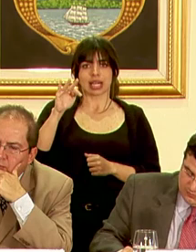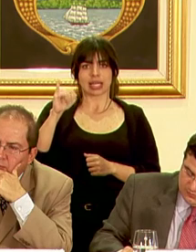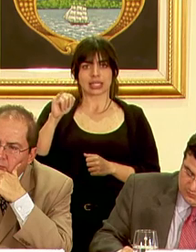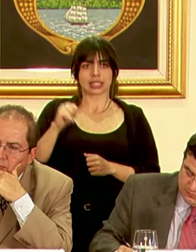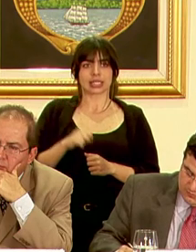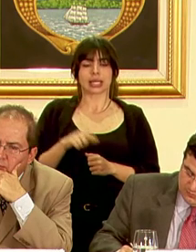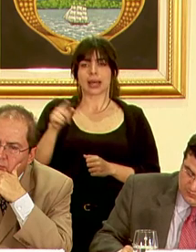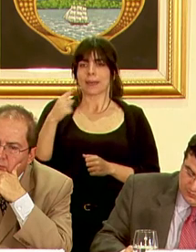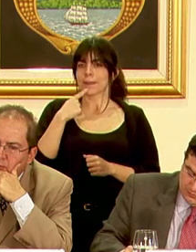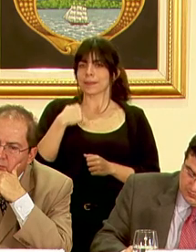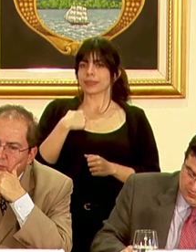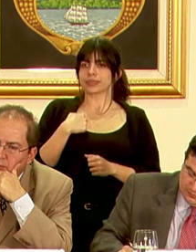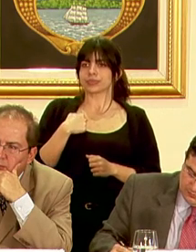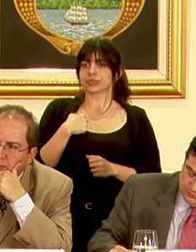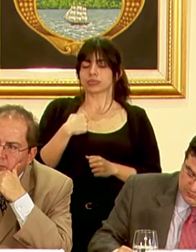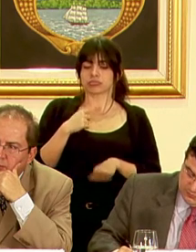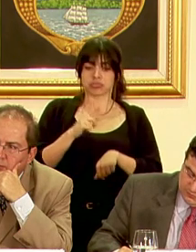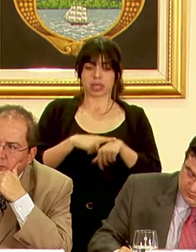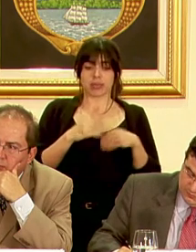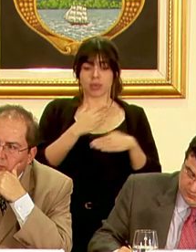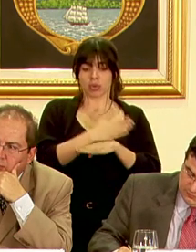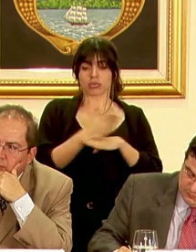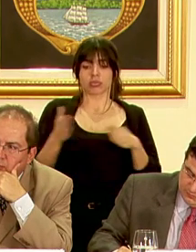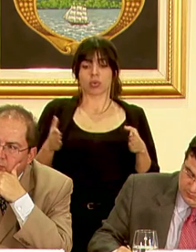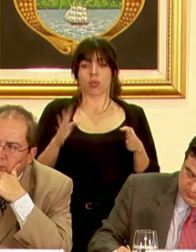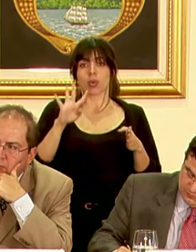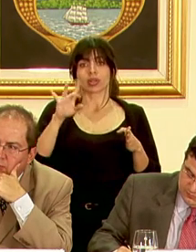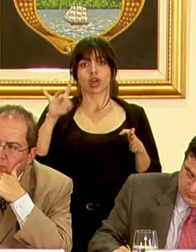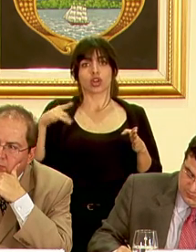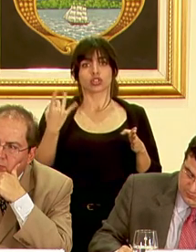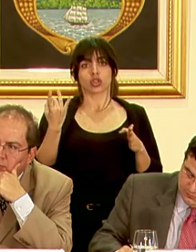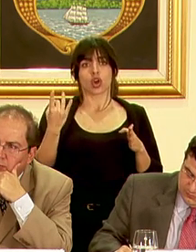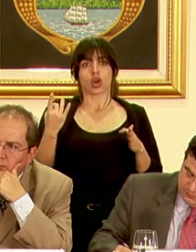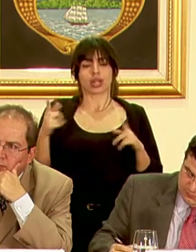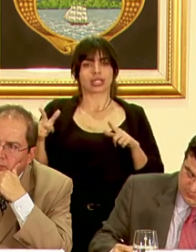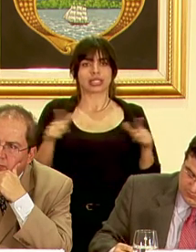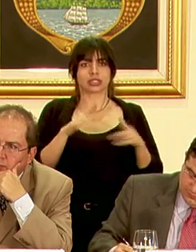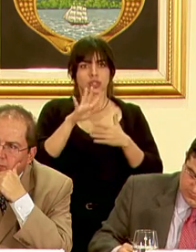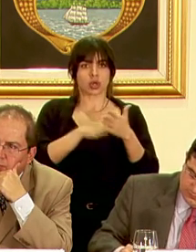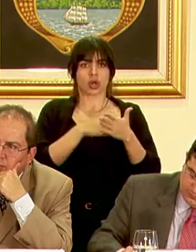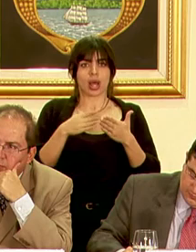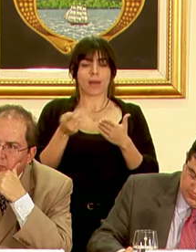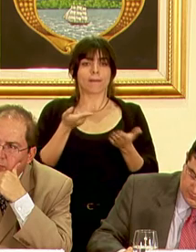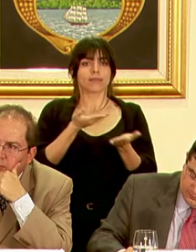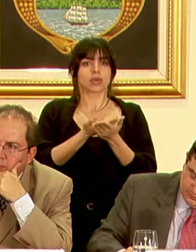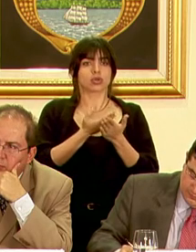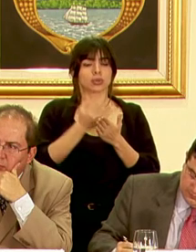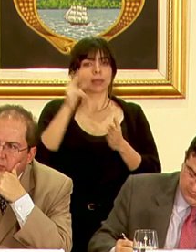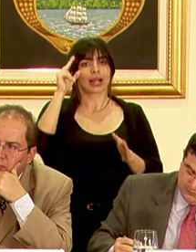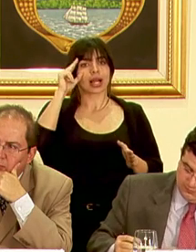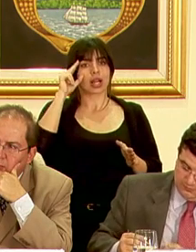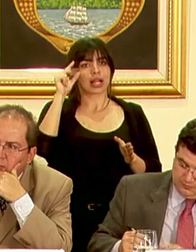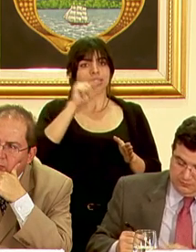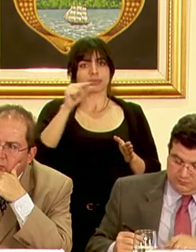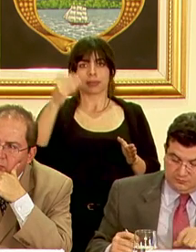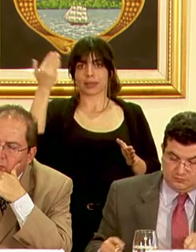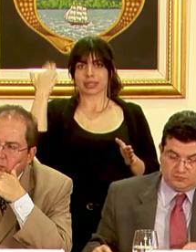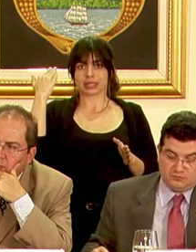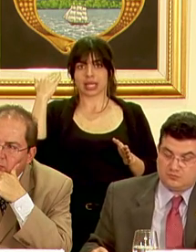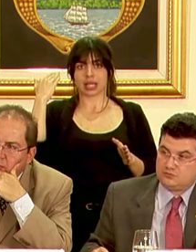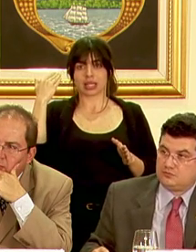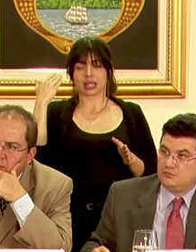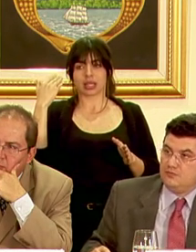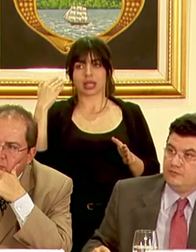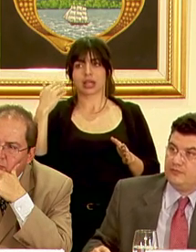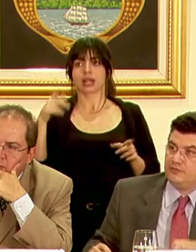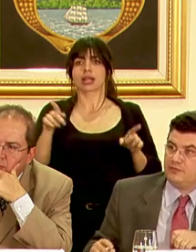y me decía que con un plazo de 48 horas estaría listo el cronograma que le propuso don Elio Fallas la semana anterior y que ya